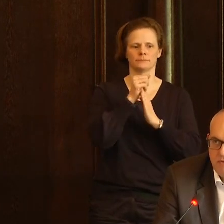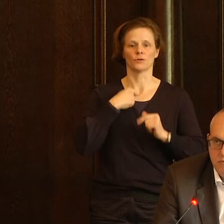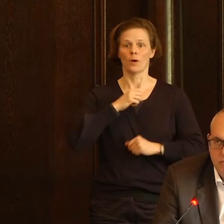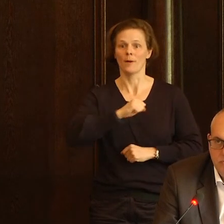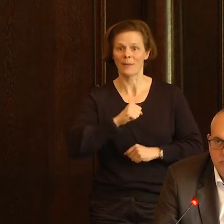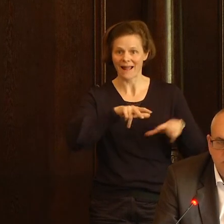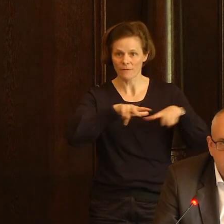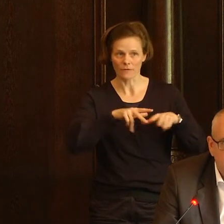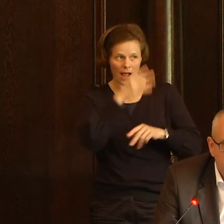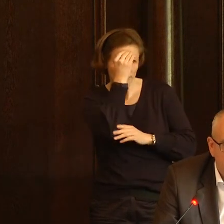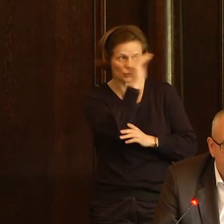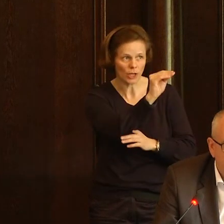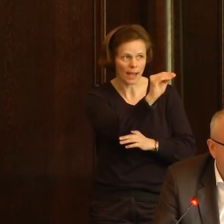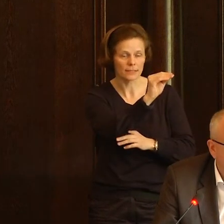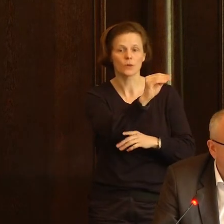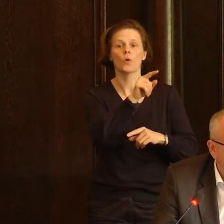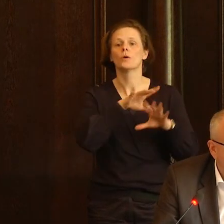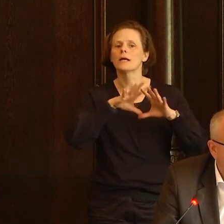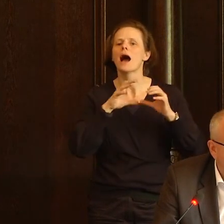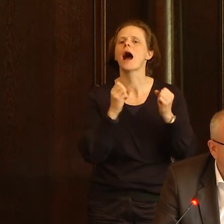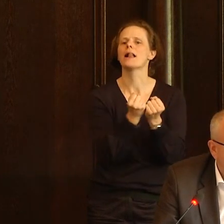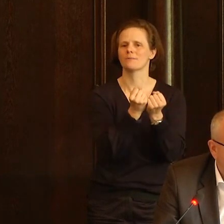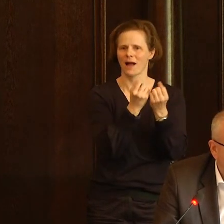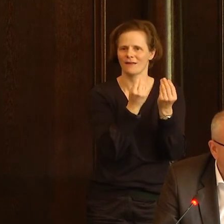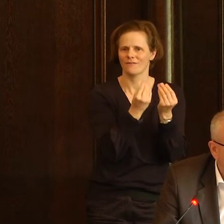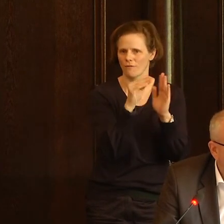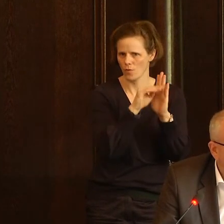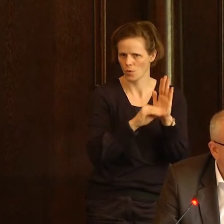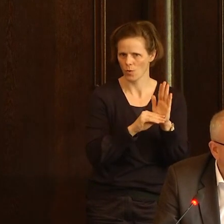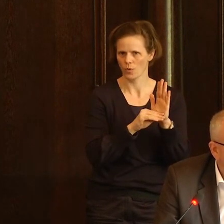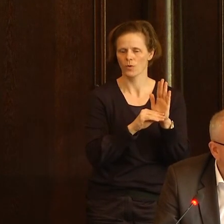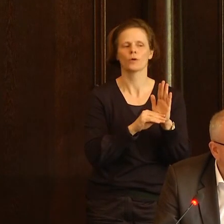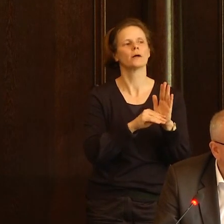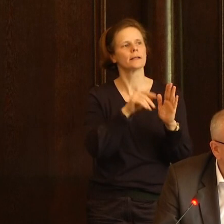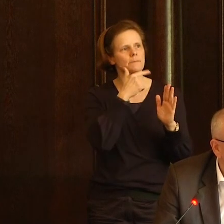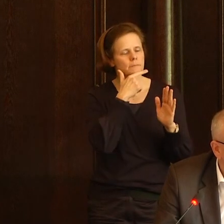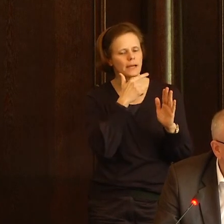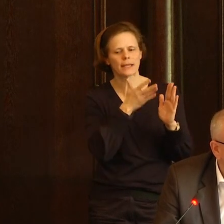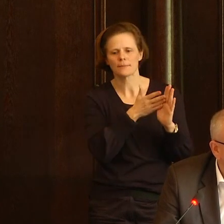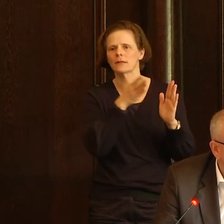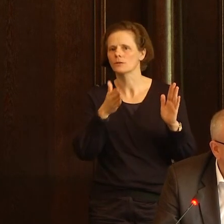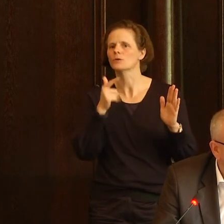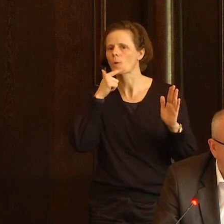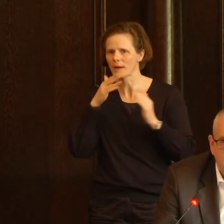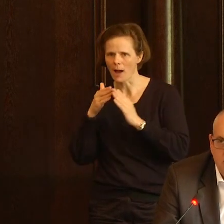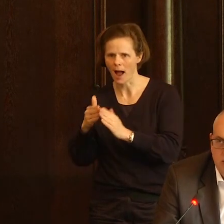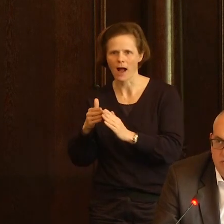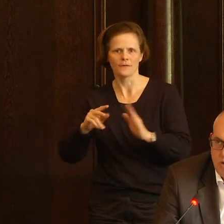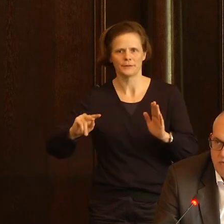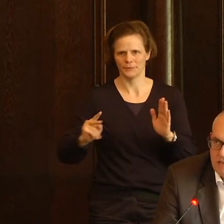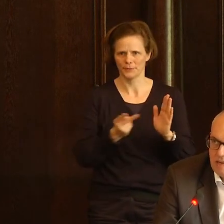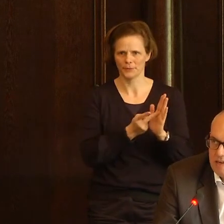Allgemeinverfügungen oder die Allgemeinverfügung in Bremen, analogisch würde dann für die Allgemeinverfügung in Bremerhaven gelten,